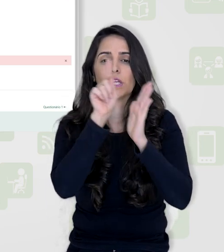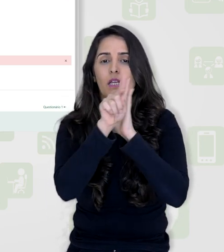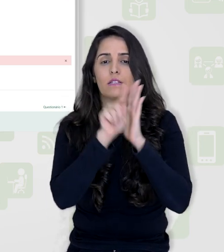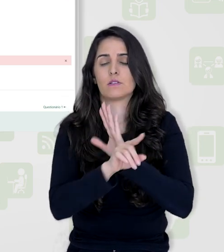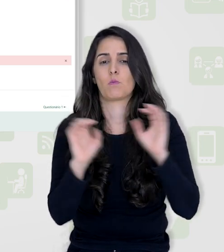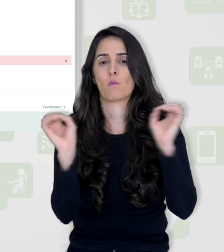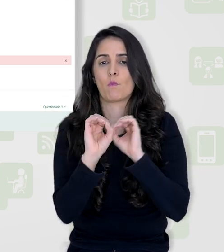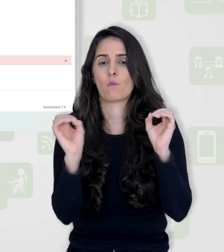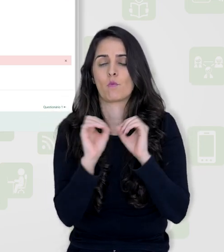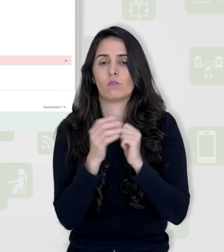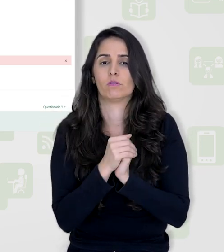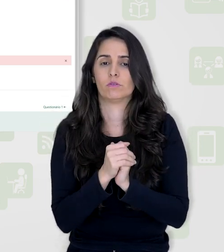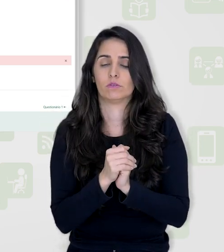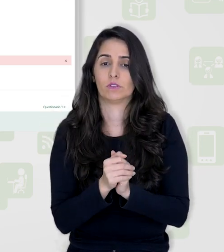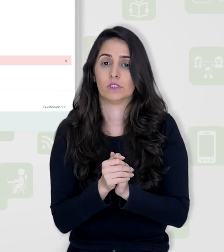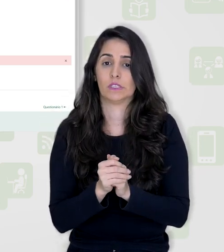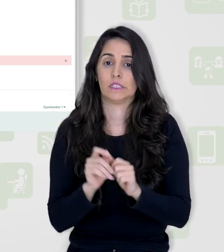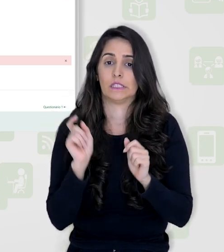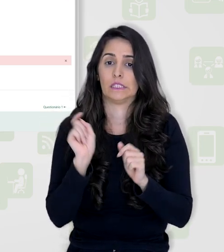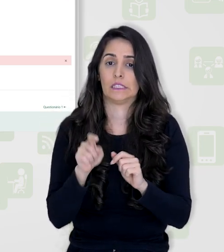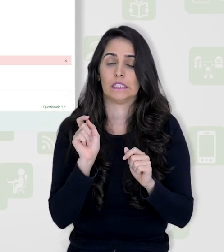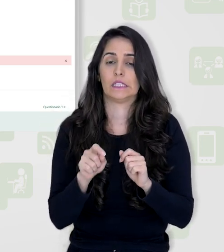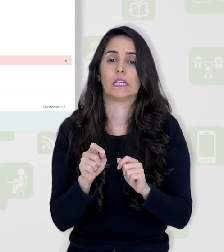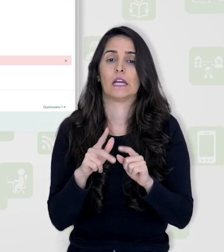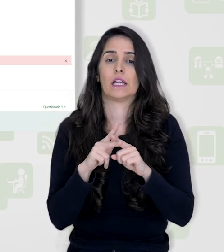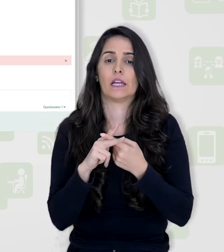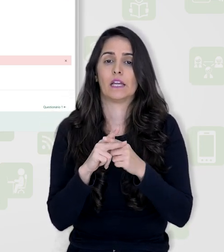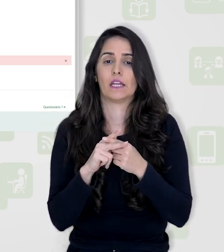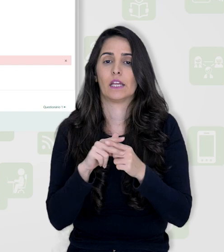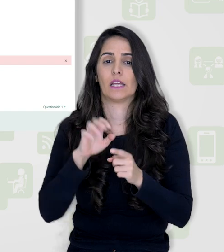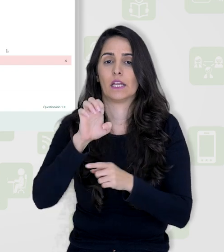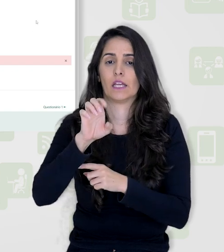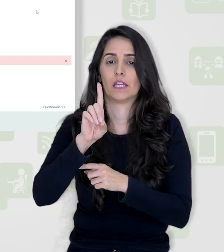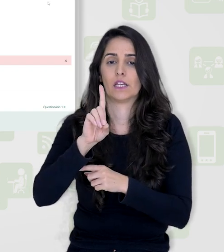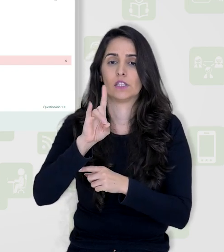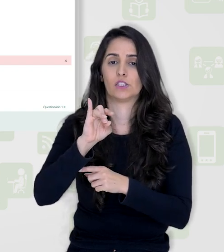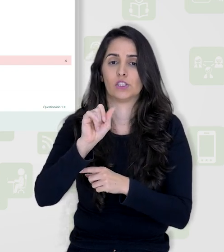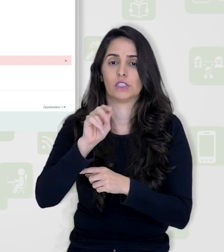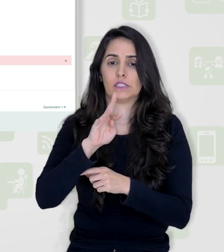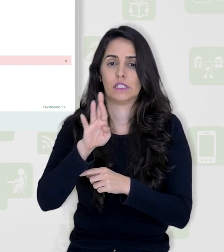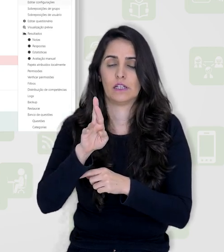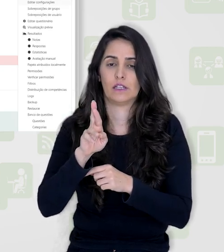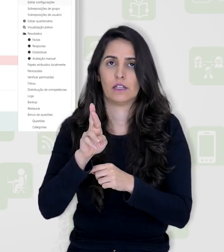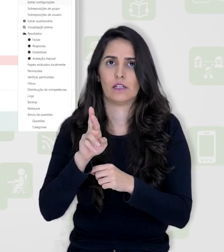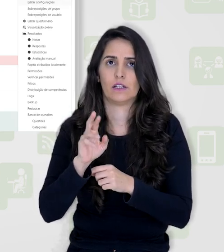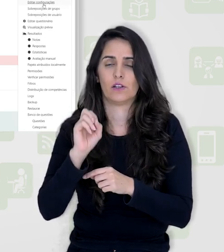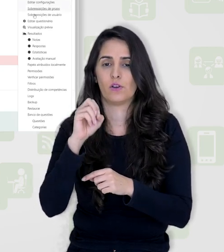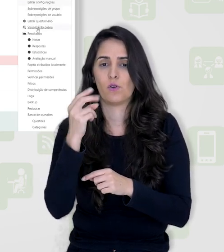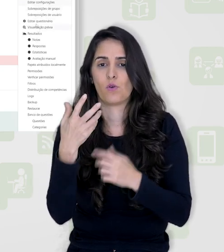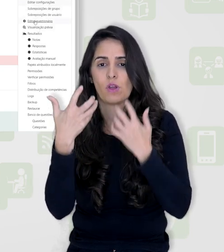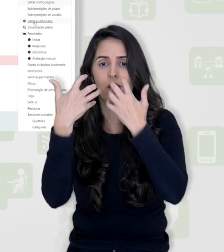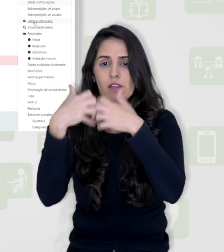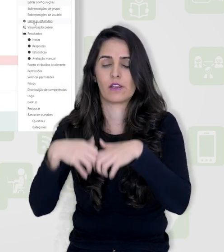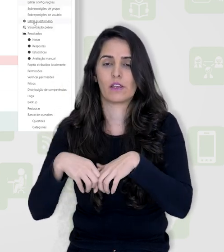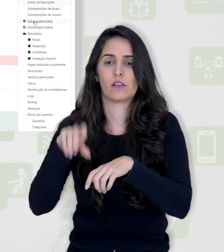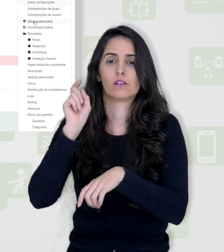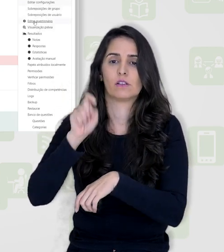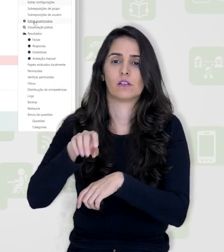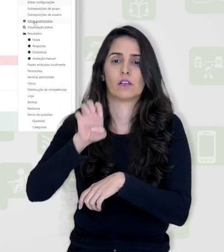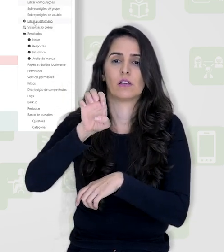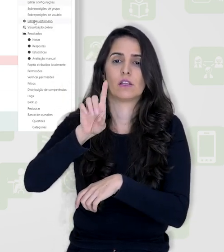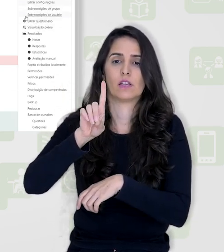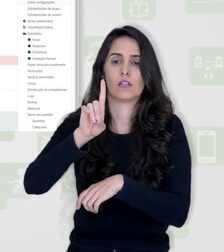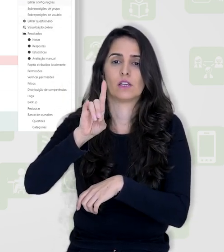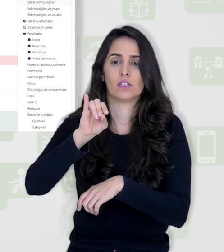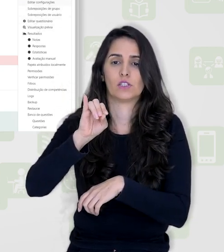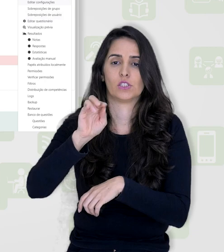nenhuma questão. Nós podemos clicar aqui em editar o questionário ou então aqui nessa engrenagem editar